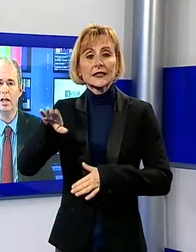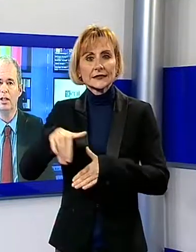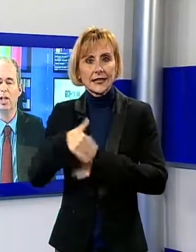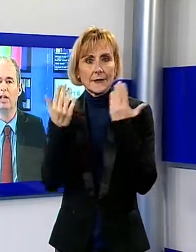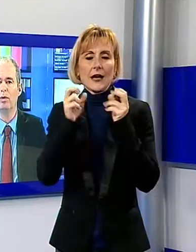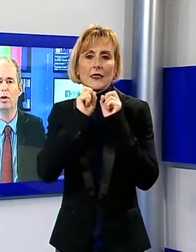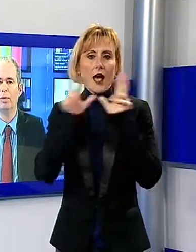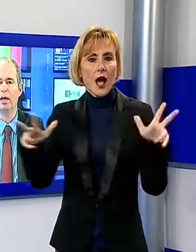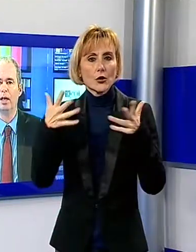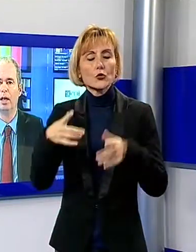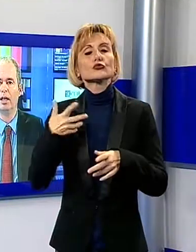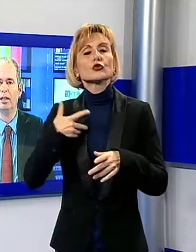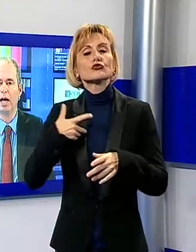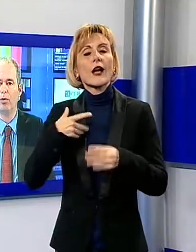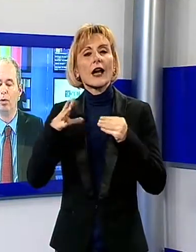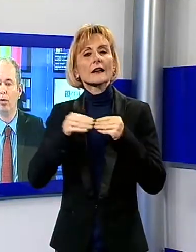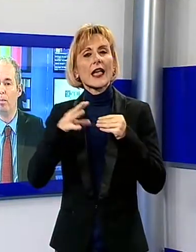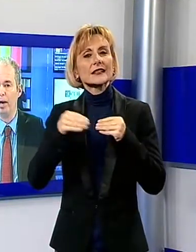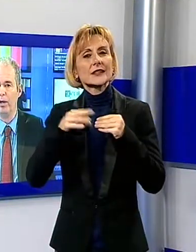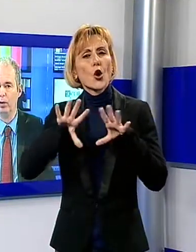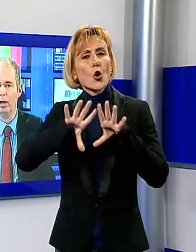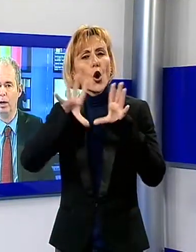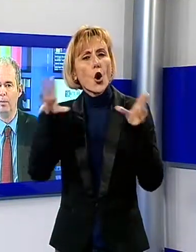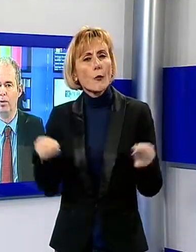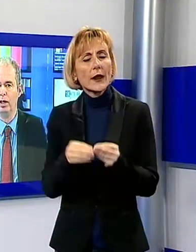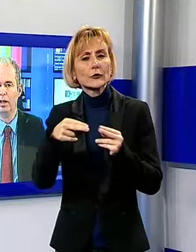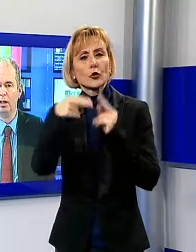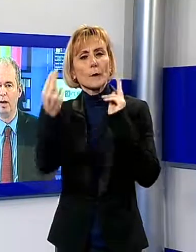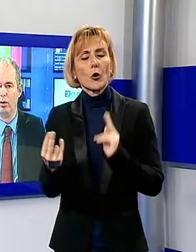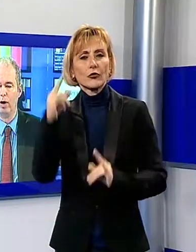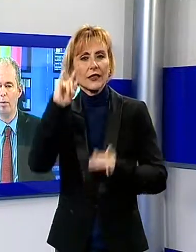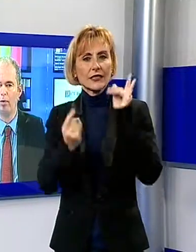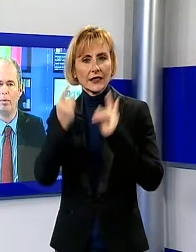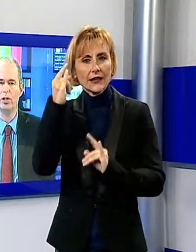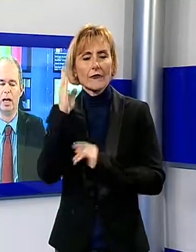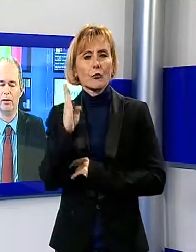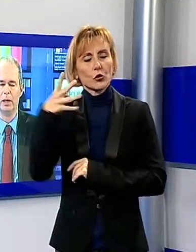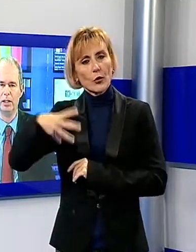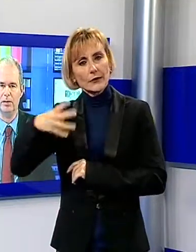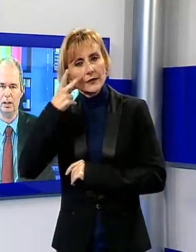c'è anche quello per il restauro completo del Ponte del Diavolo a Borgo Ammozzano. Vediamo il servizio.